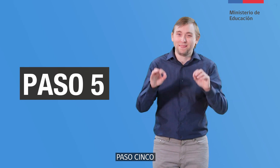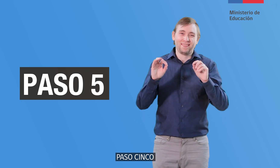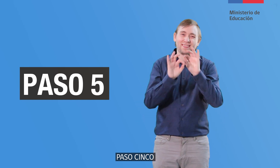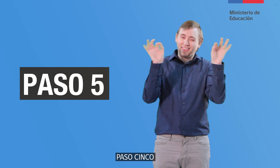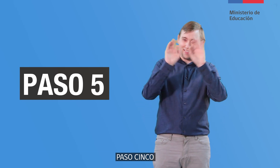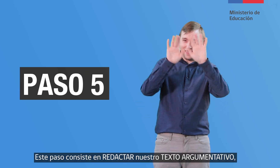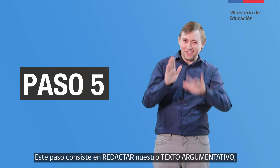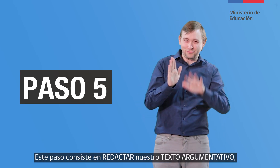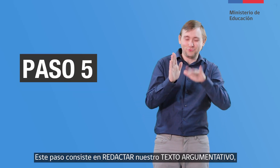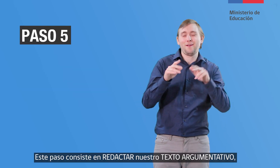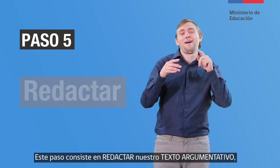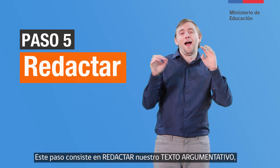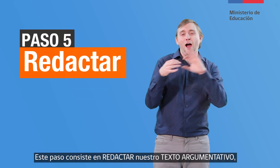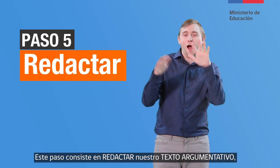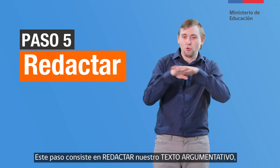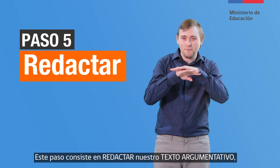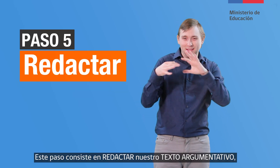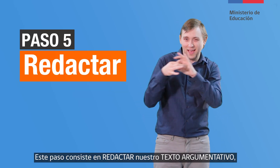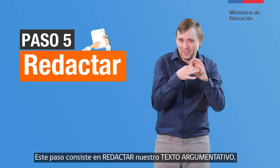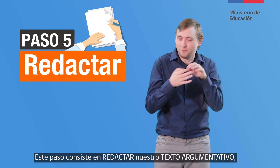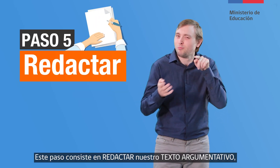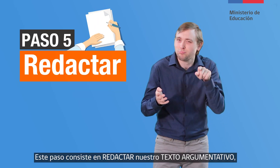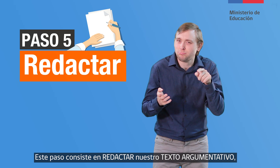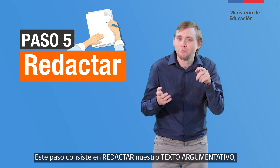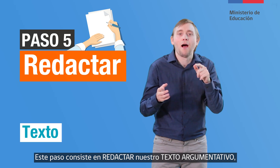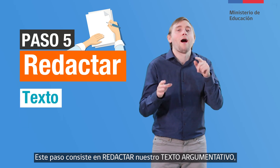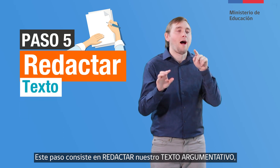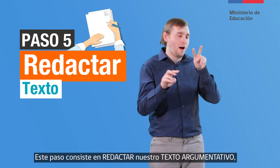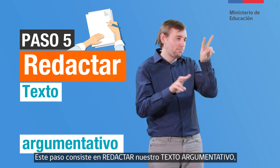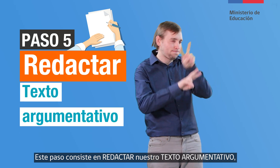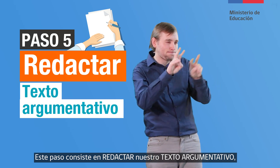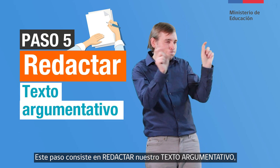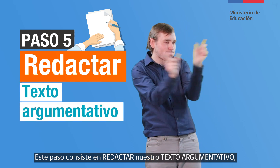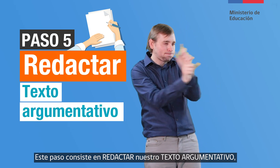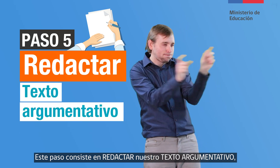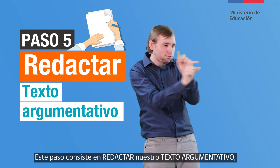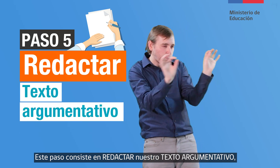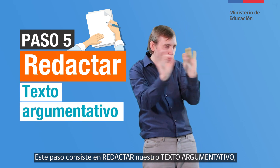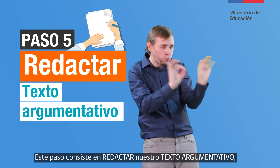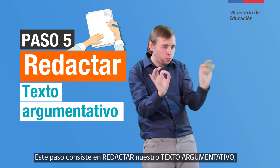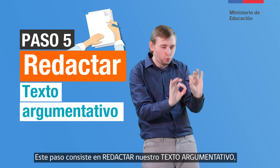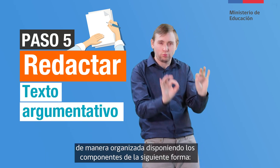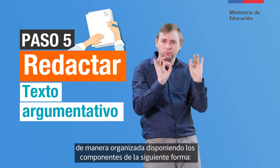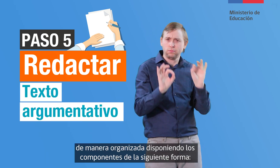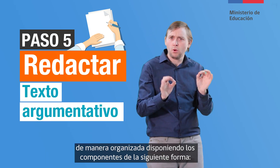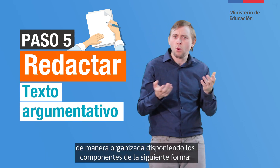Este paso consiste en redactar nuestro texto argumentativo de manera